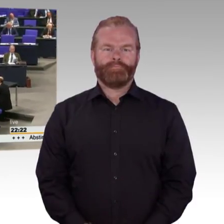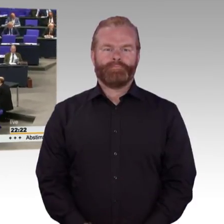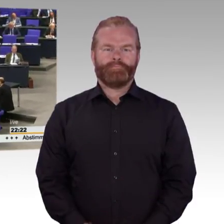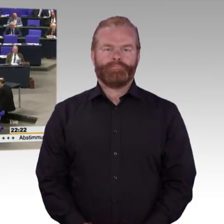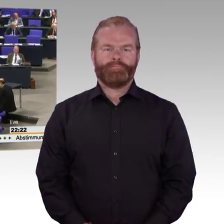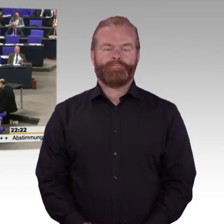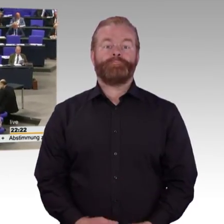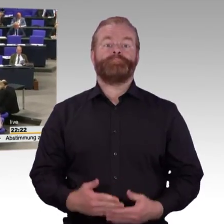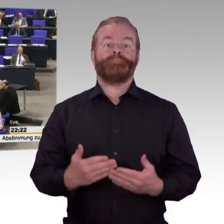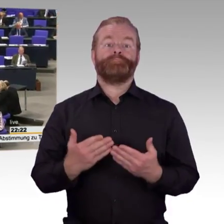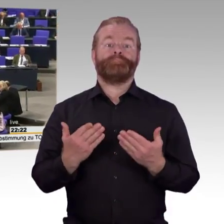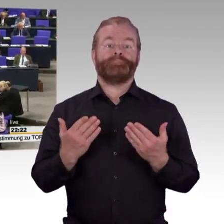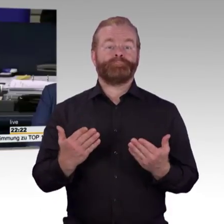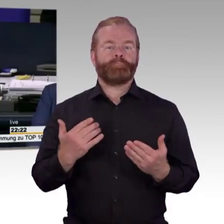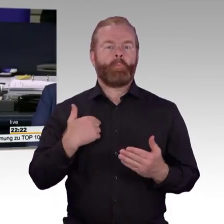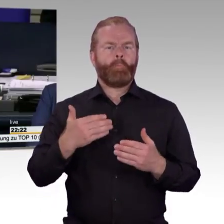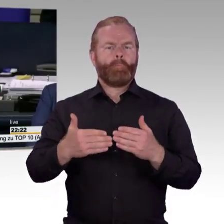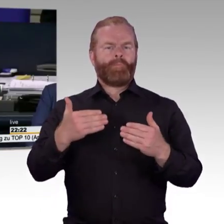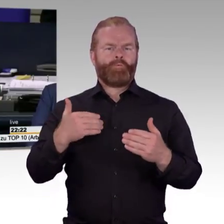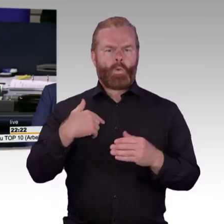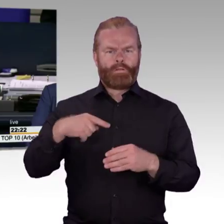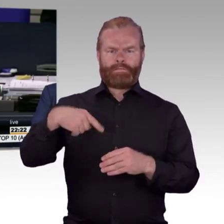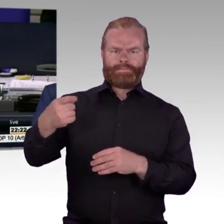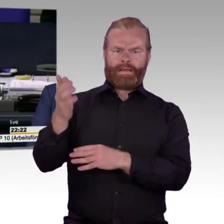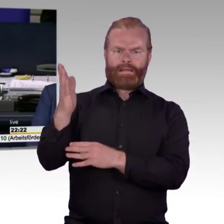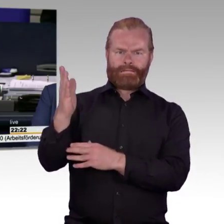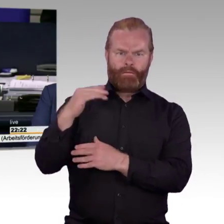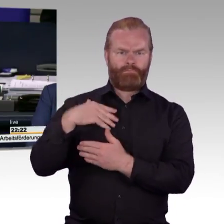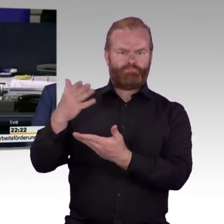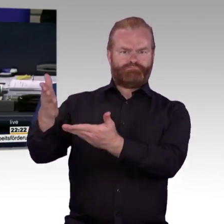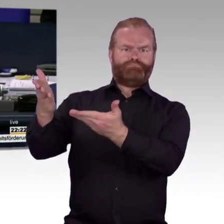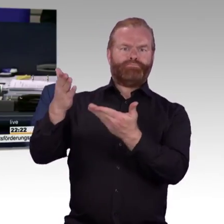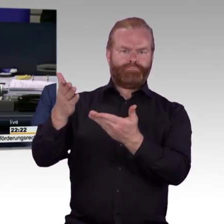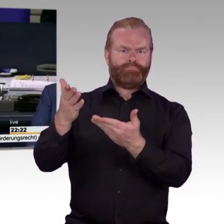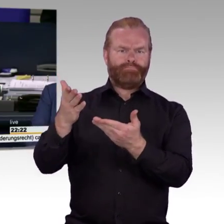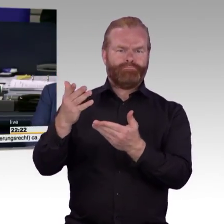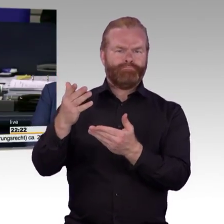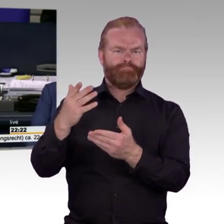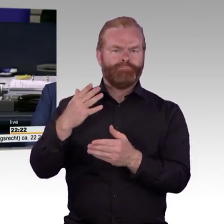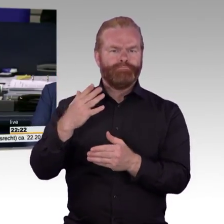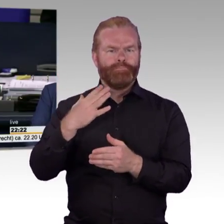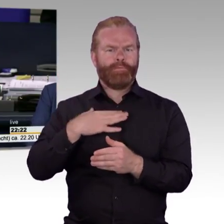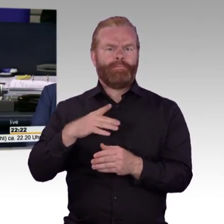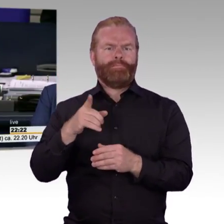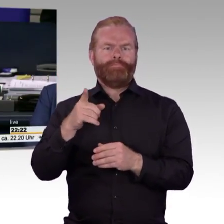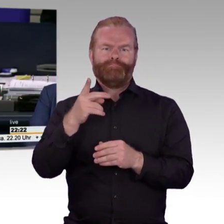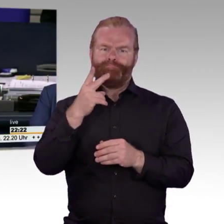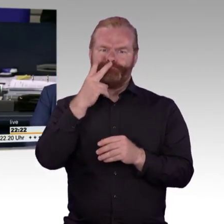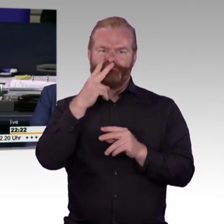im Raum befindet sich seine Gruppe vom Trieffels-Gymnasium aus Anweiler. Er weiß aber nicht, wo Sie sind.